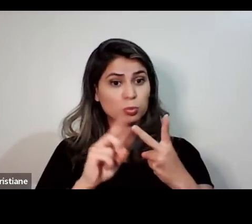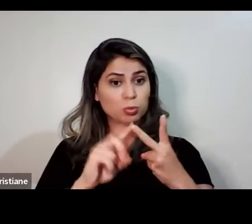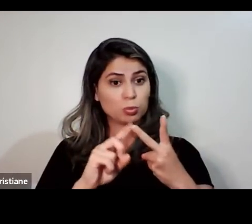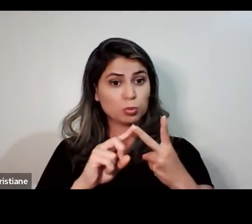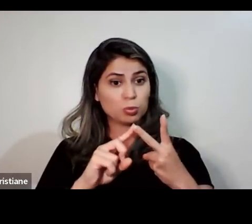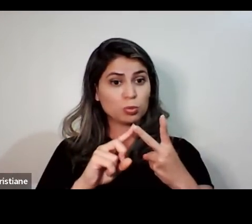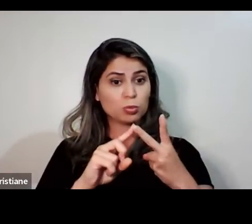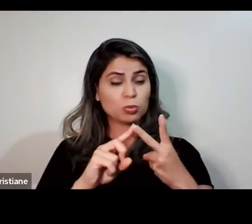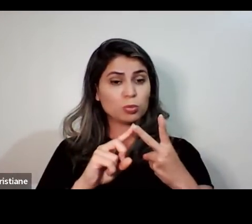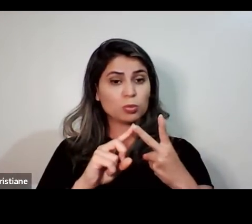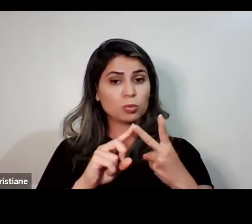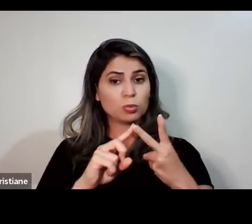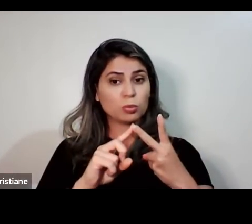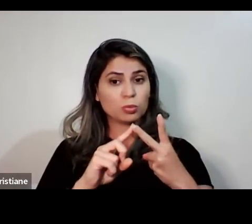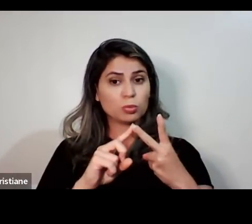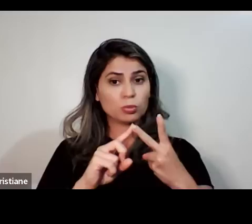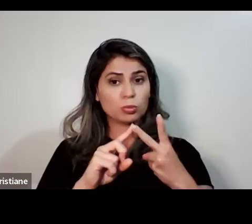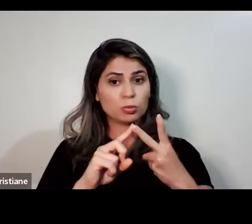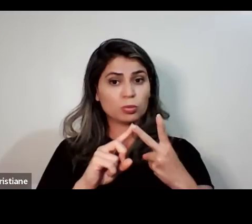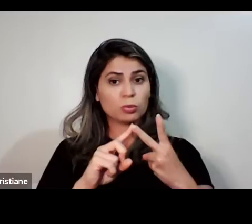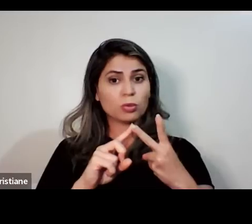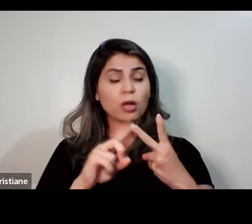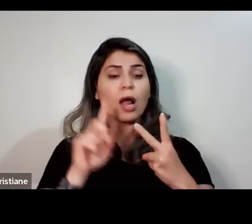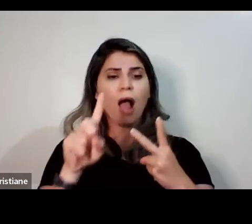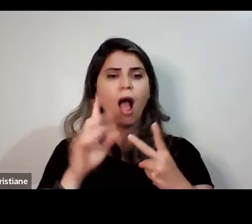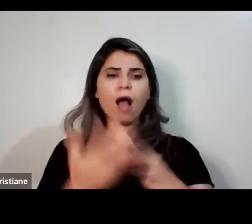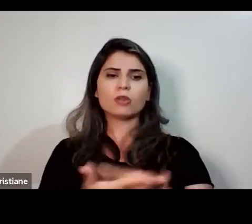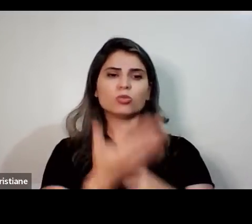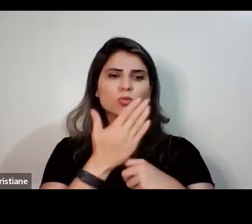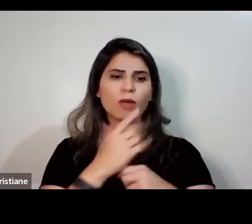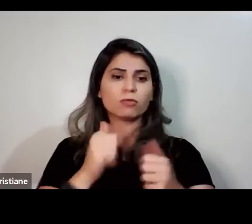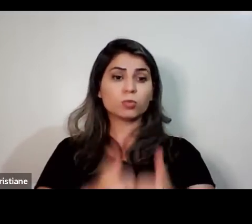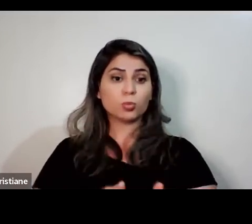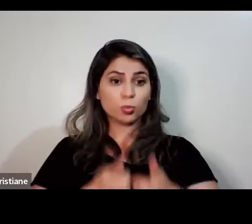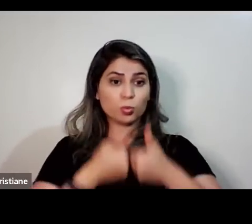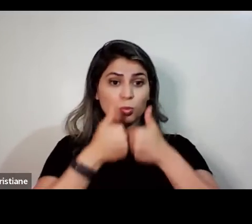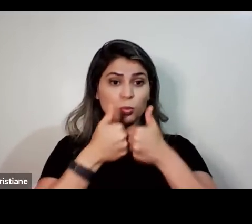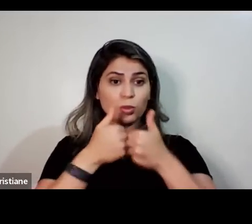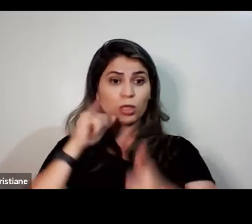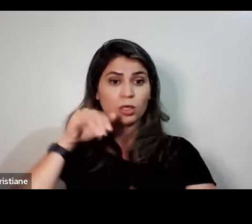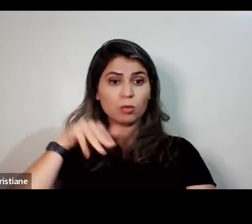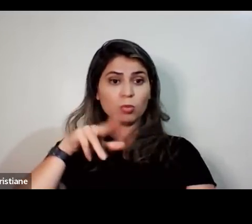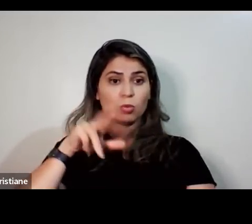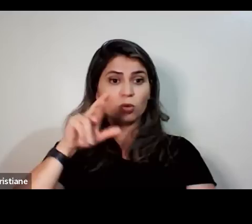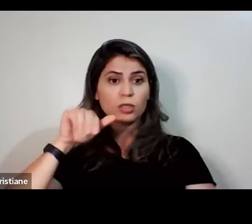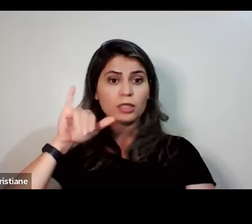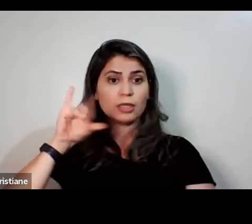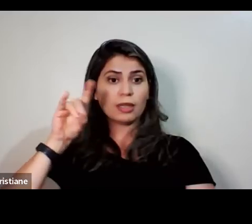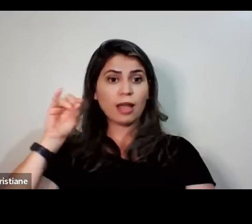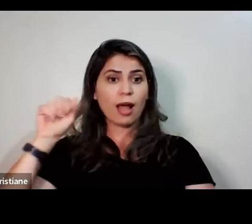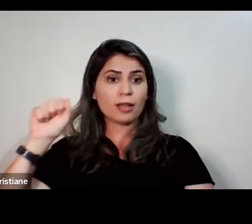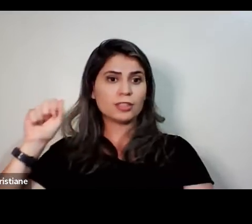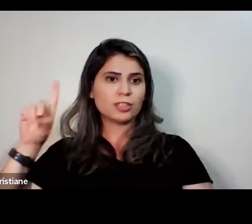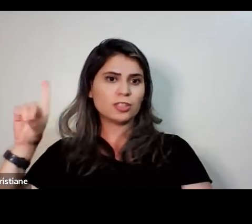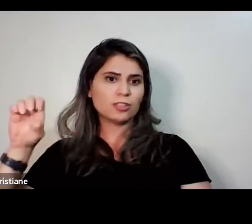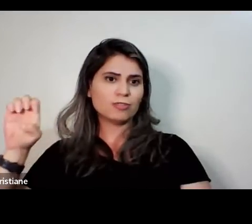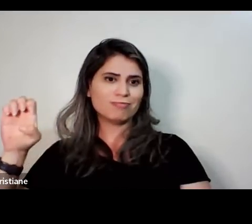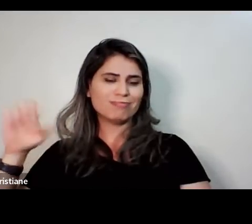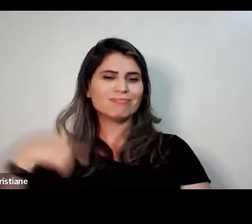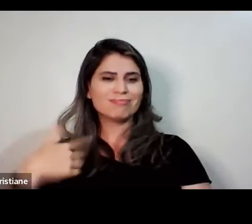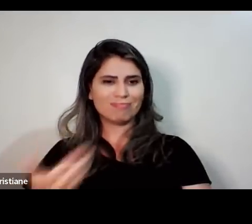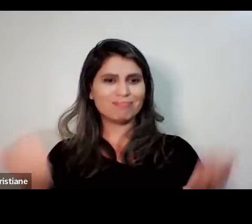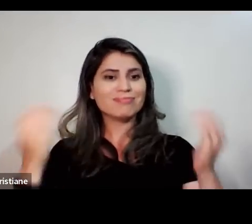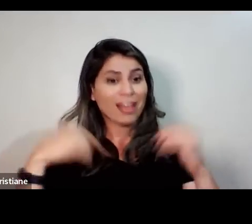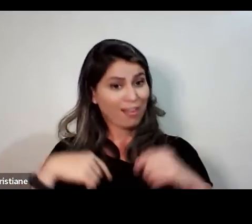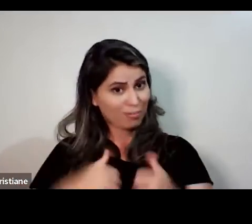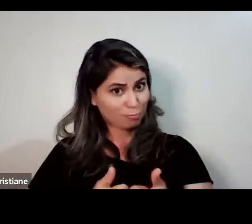da... é relacionado com a imunidade. A sua imunidade, muitas vezes, a pessoa recorre à vitamina